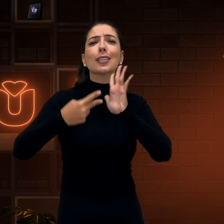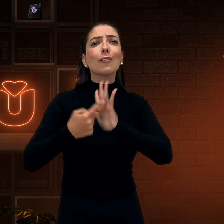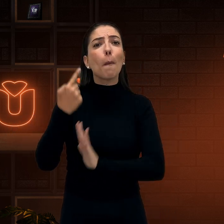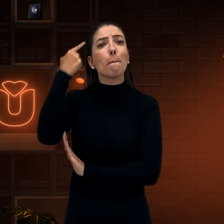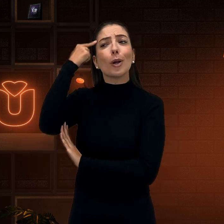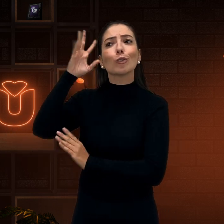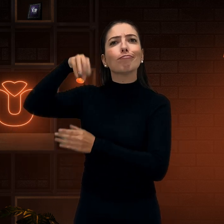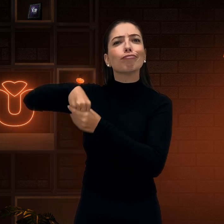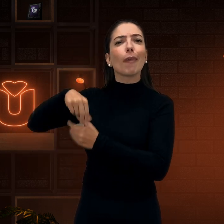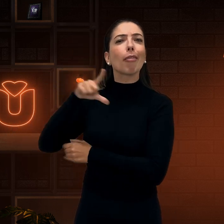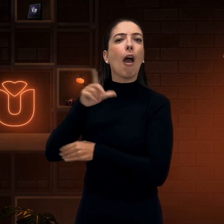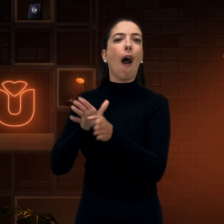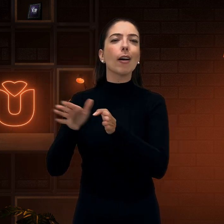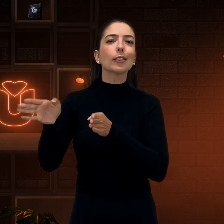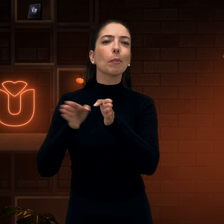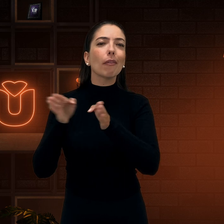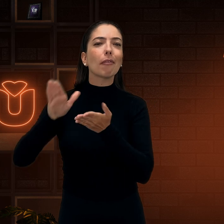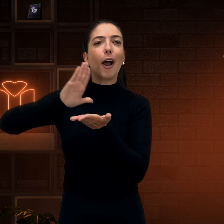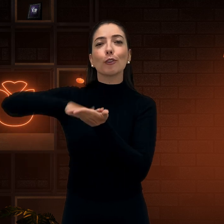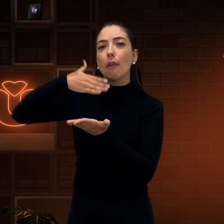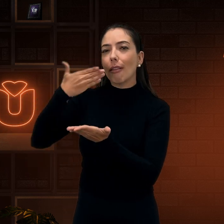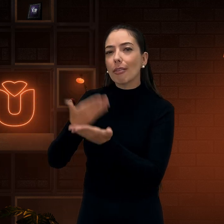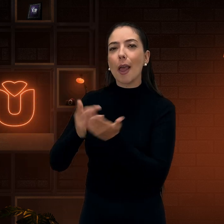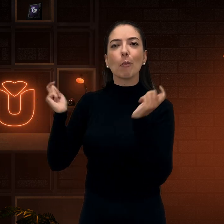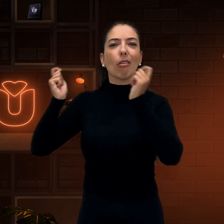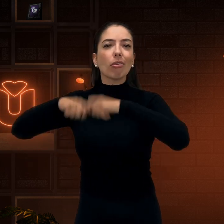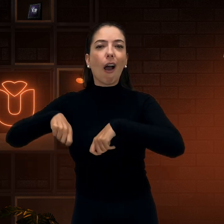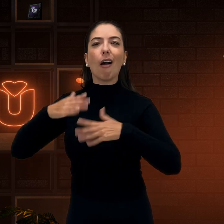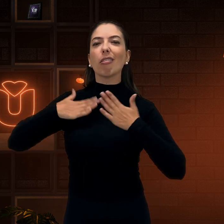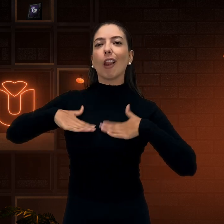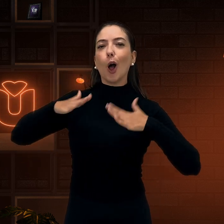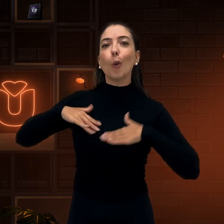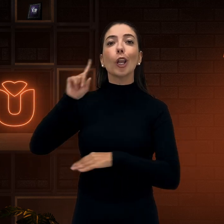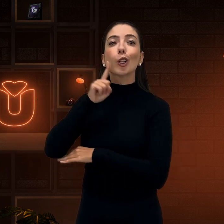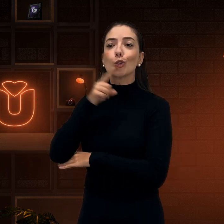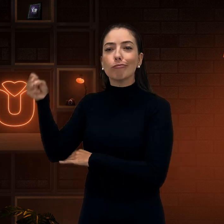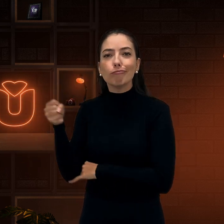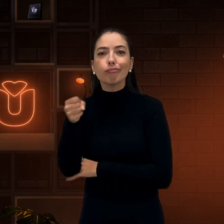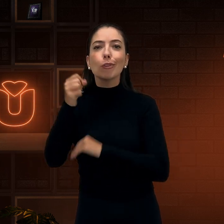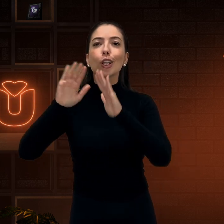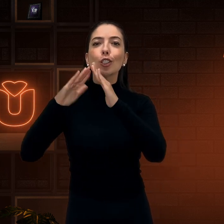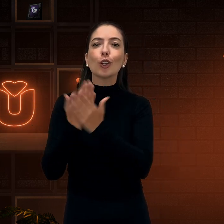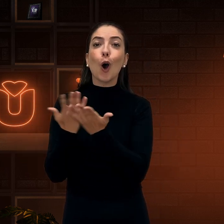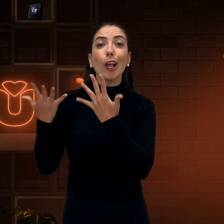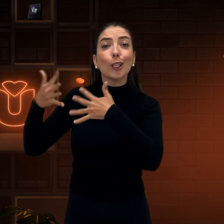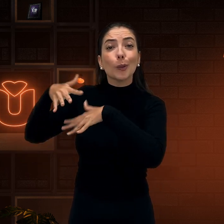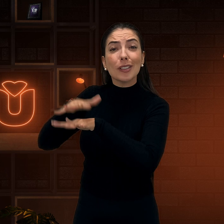a inclusão. E eles pensam que dentro tem acessibilidade, que tem intérpretes, que tem professores capacitados na língua de